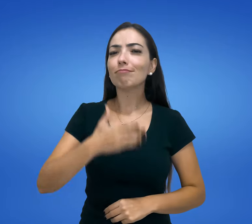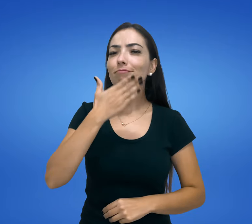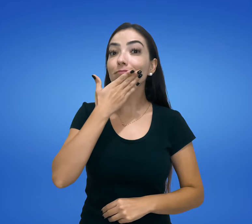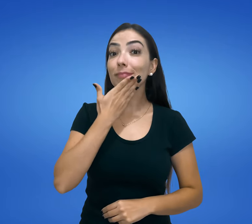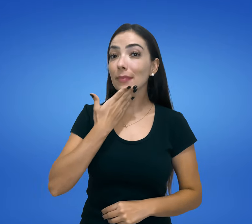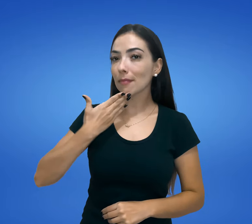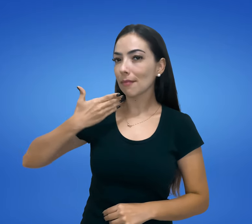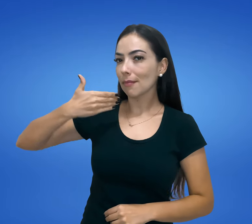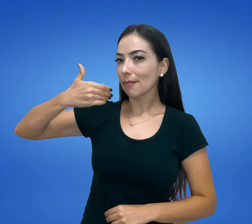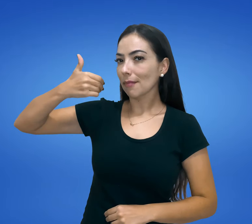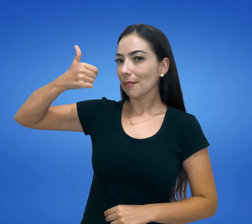Melhor